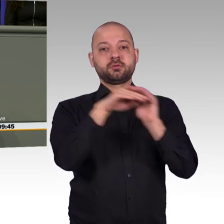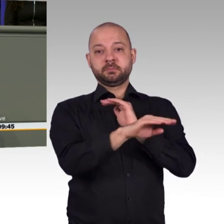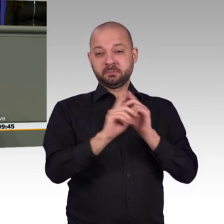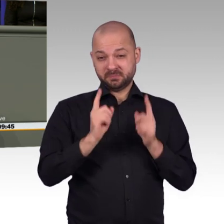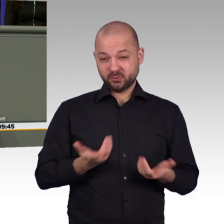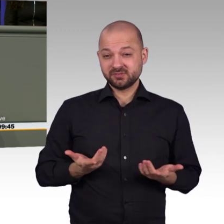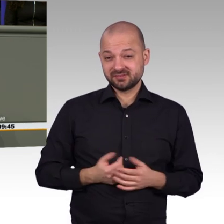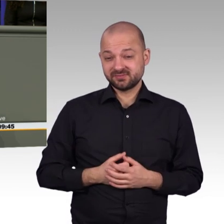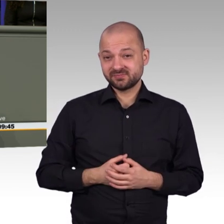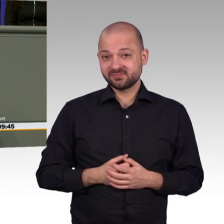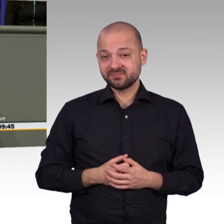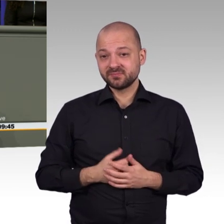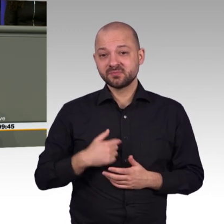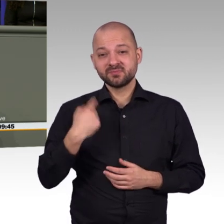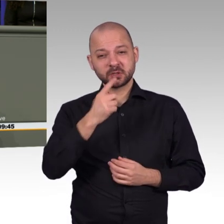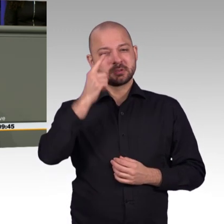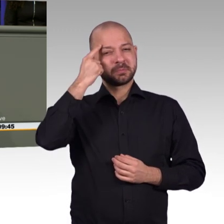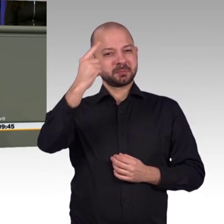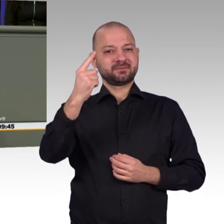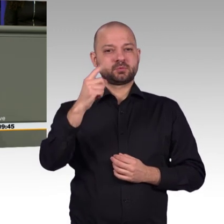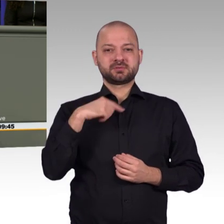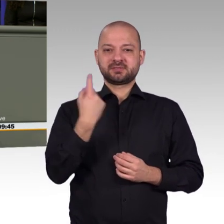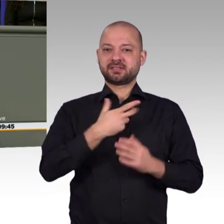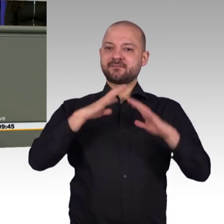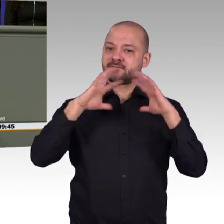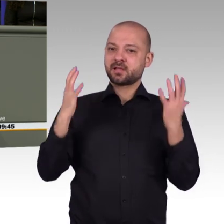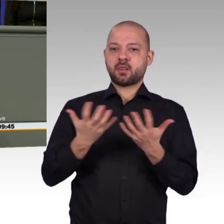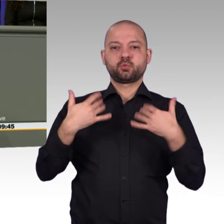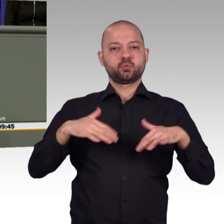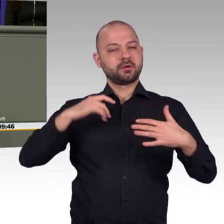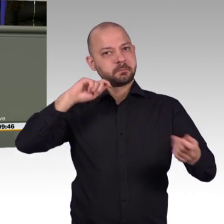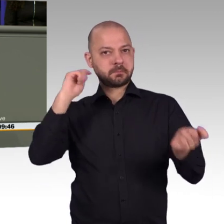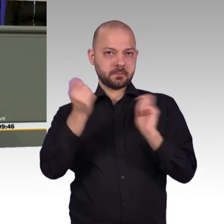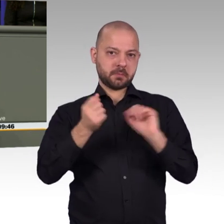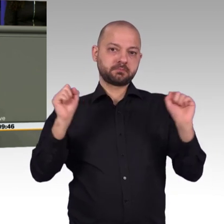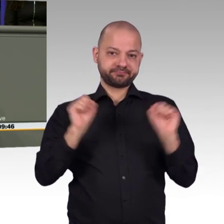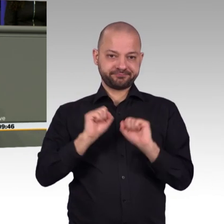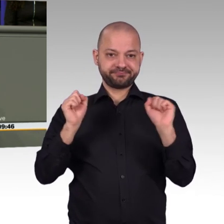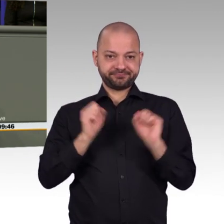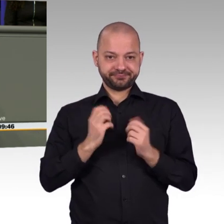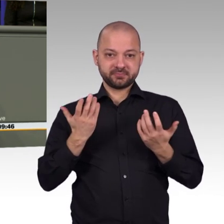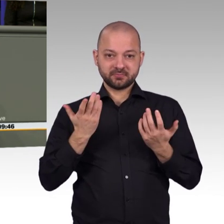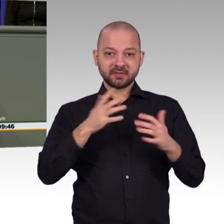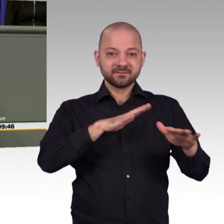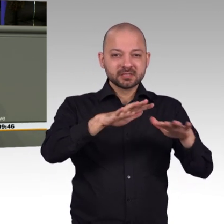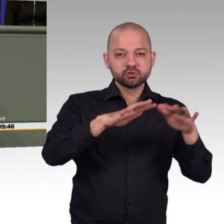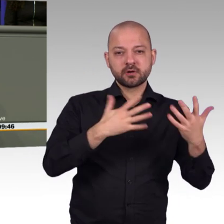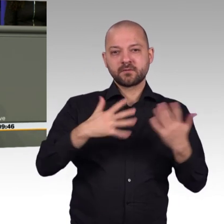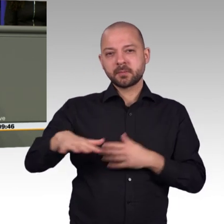Stunde. Aber wirklich verändern kann nur, wer weiß, was er will und wer seine Ideen und die Zusammenhänge